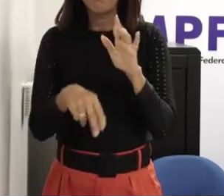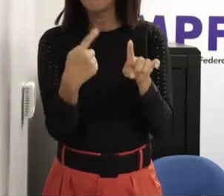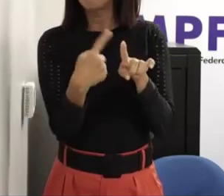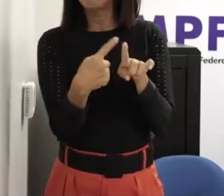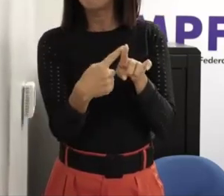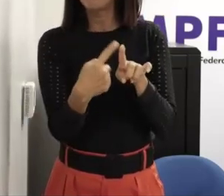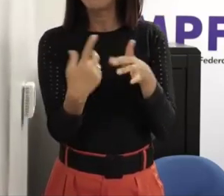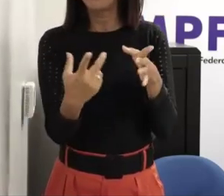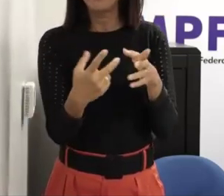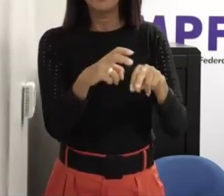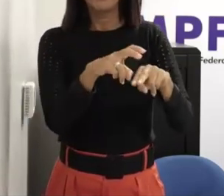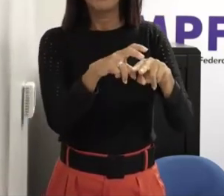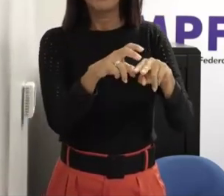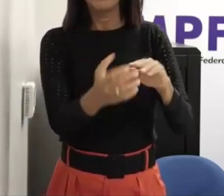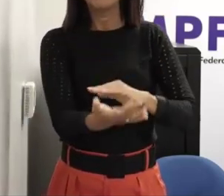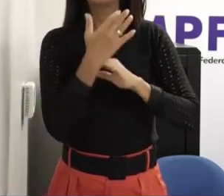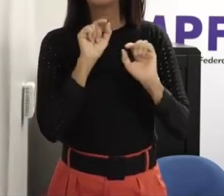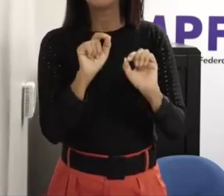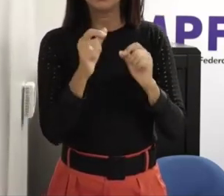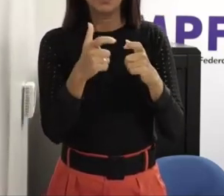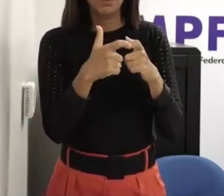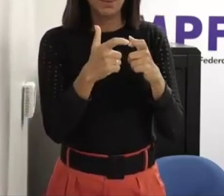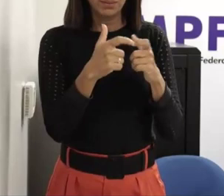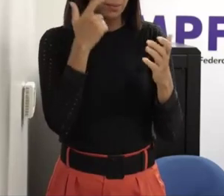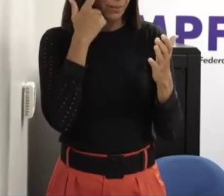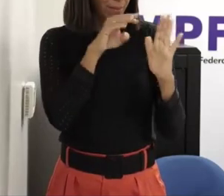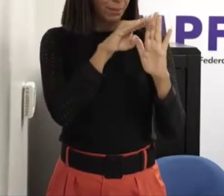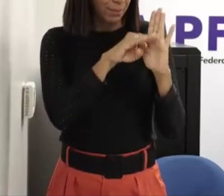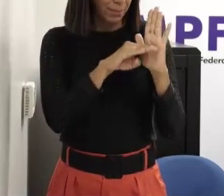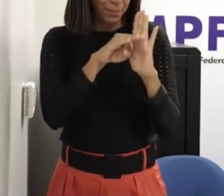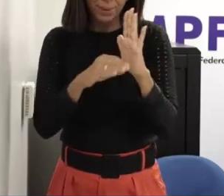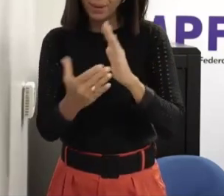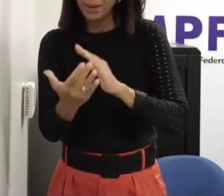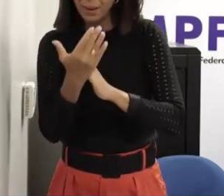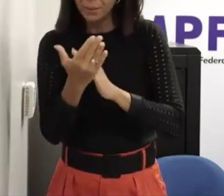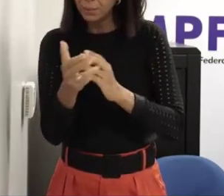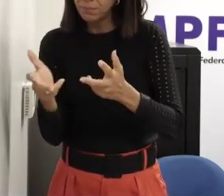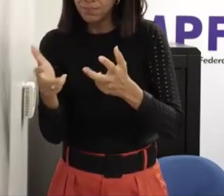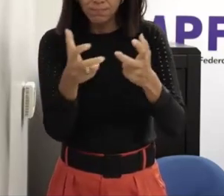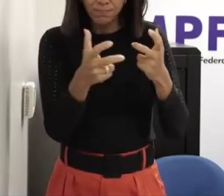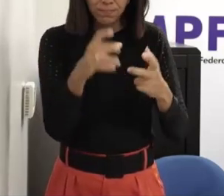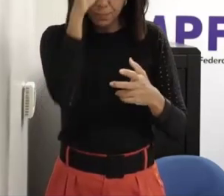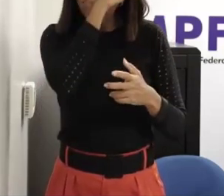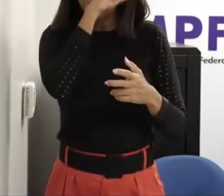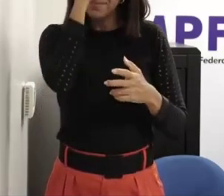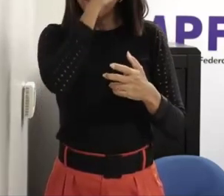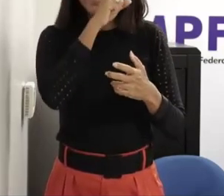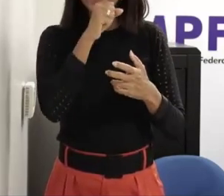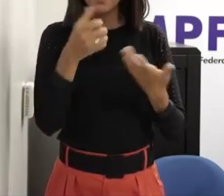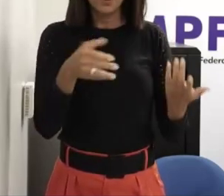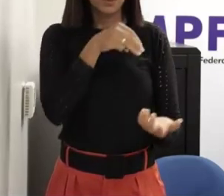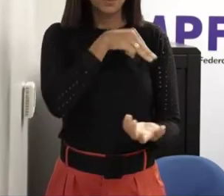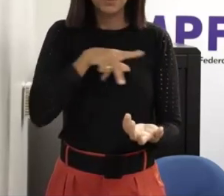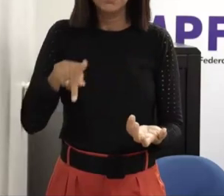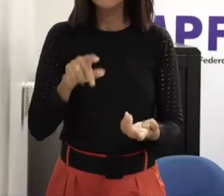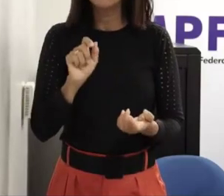eu diria o que eu fico feliz é o Ministério Público fazer esse trabalho dar uma empurrada nisso pra ver se as pessoas sentam e